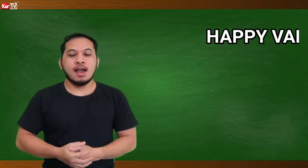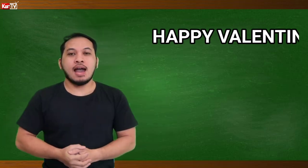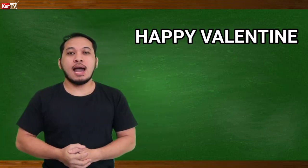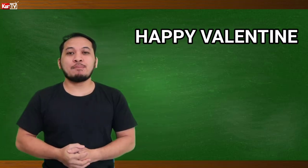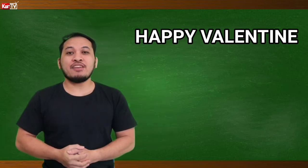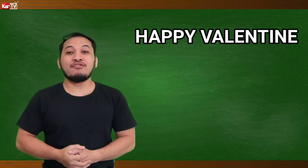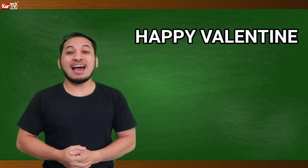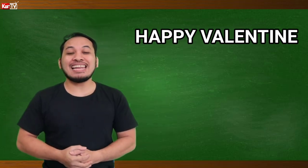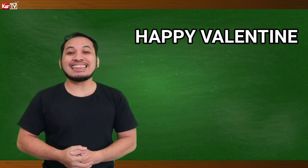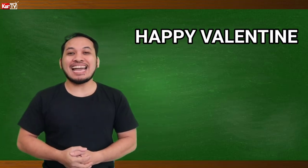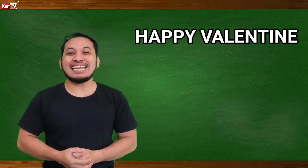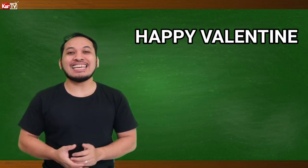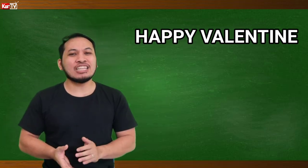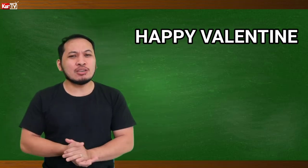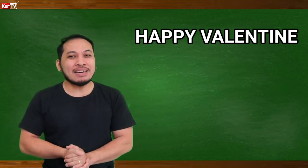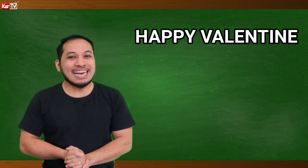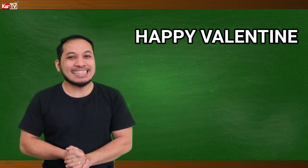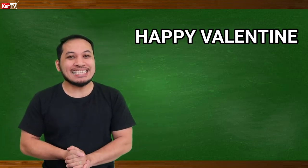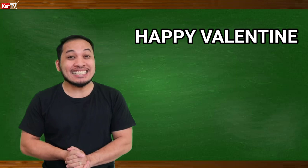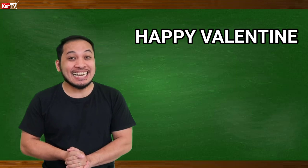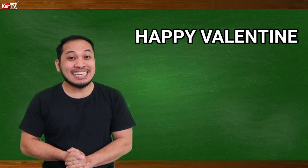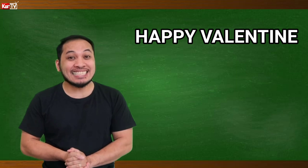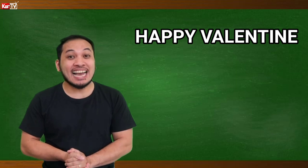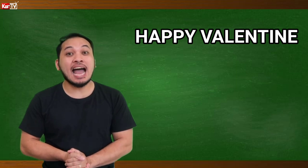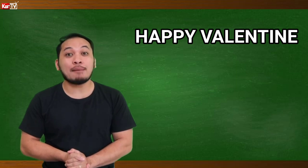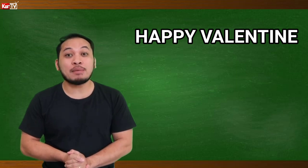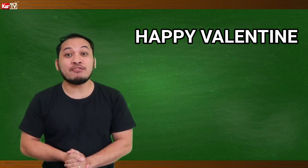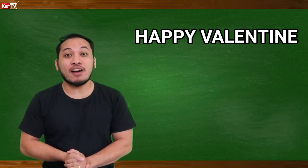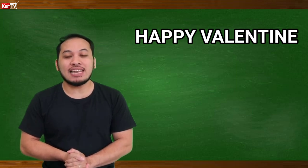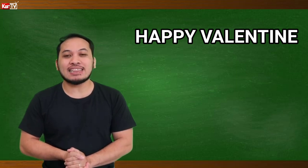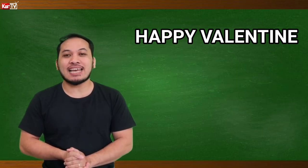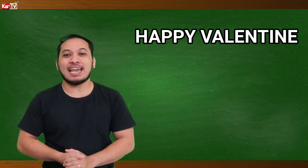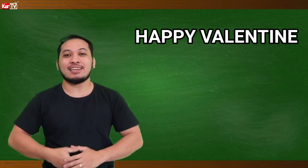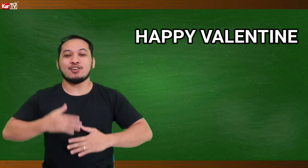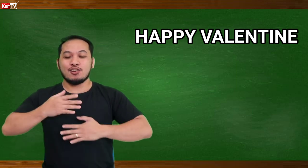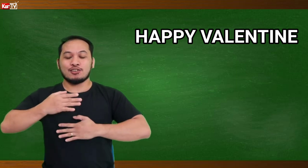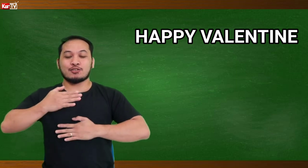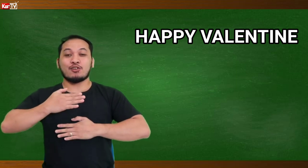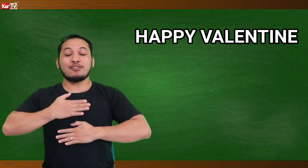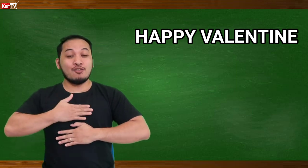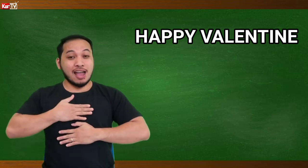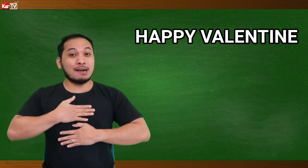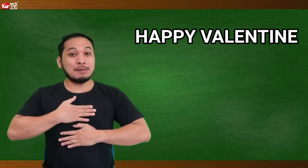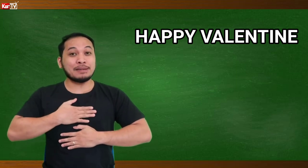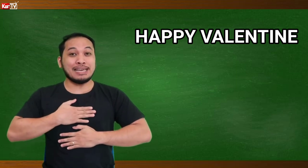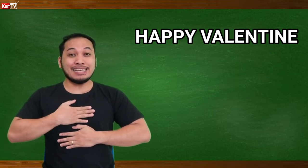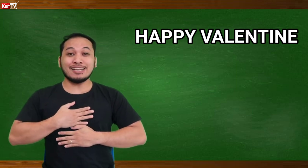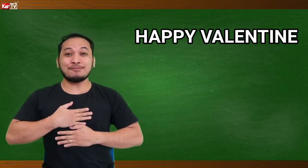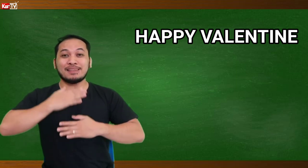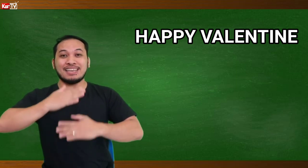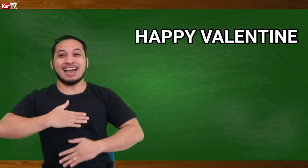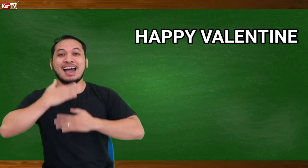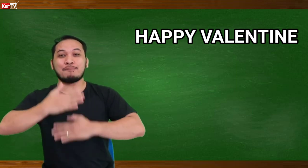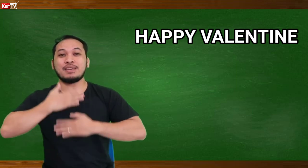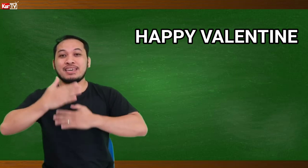Happy Valentine. Ganito naman natin isisay niya ang happy Valentine. So, yung happy pa din. Ganun pa din. Happy.